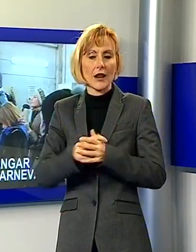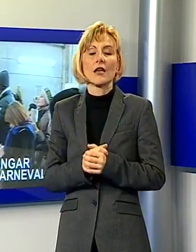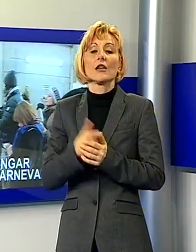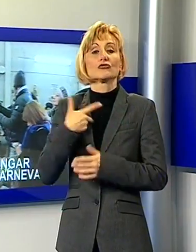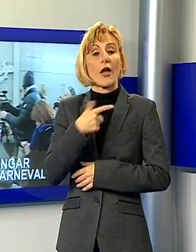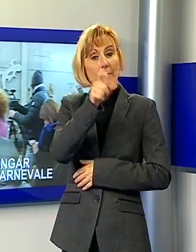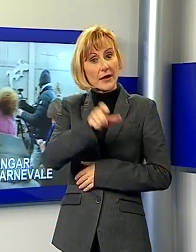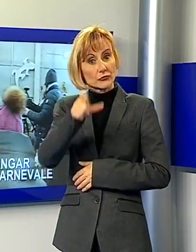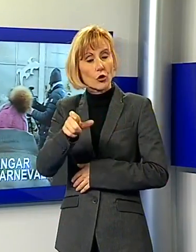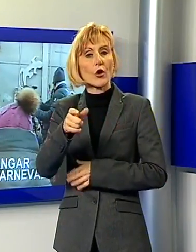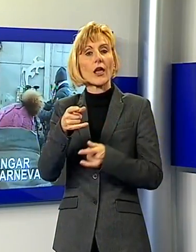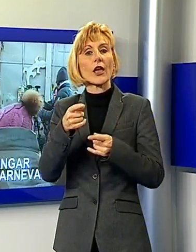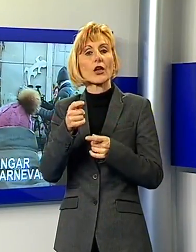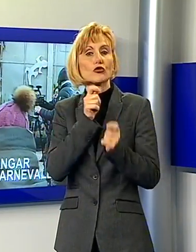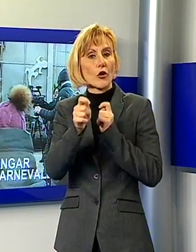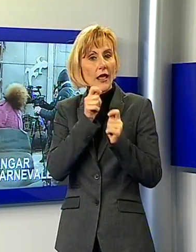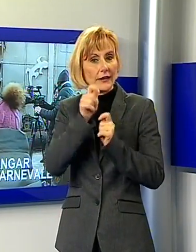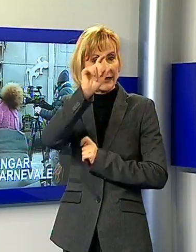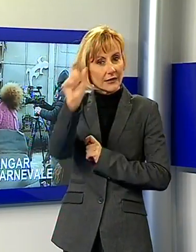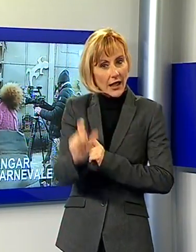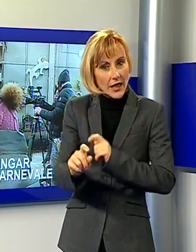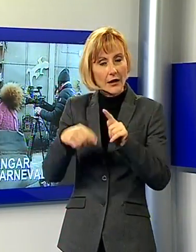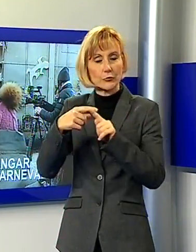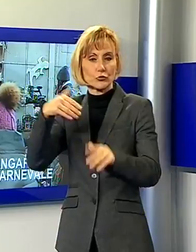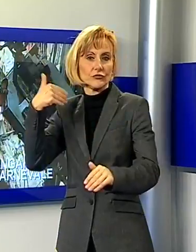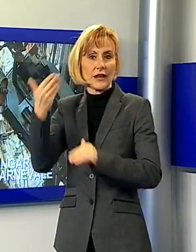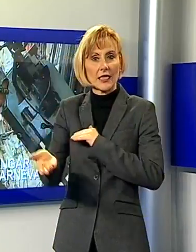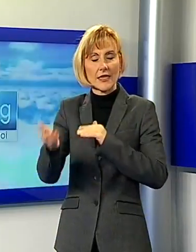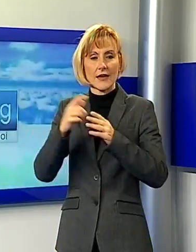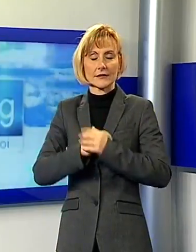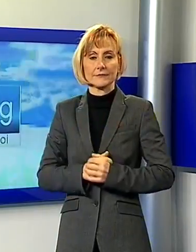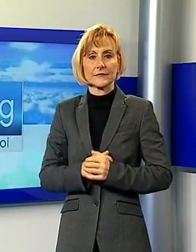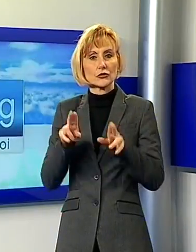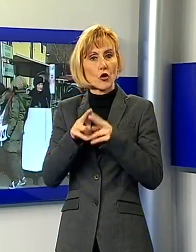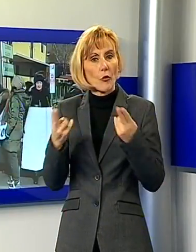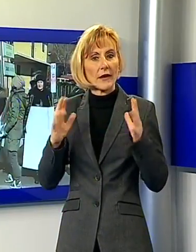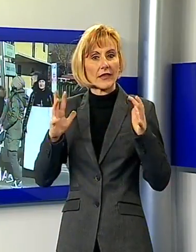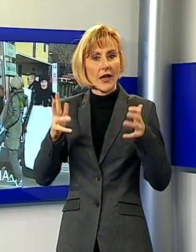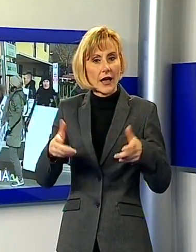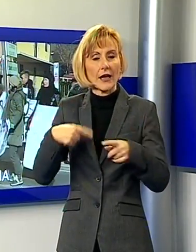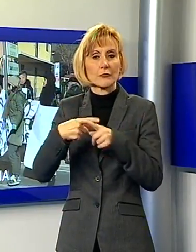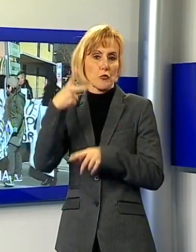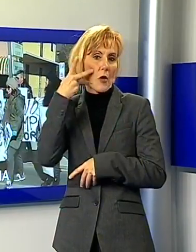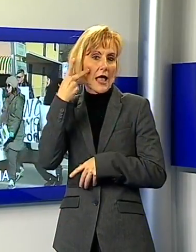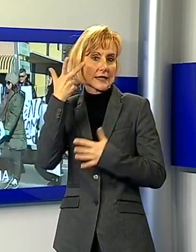e stranieri alla scoperta dei carri e delle mascherate. In strada contro l'antenna,